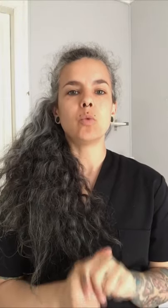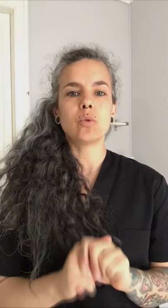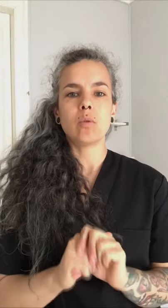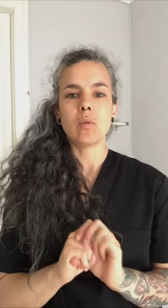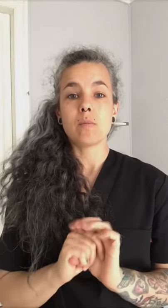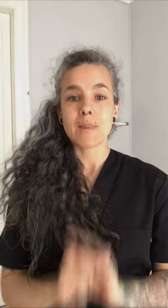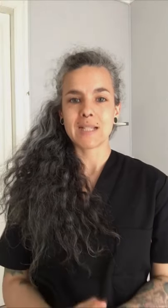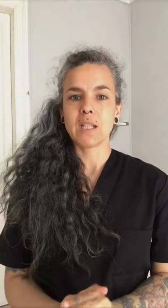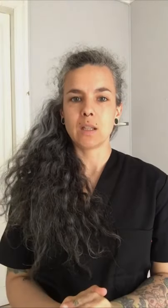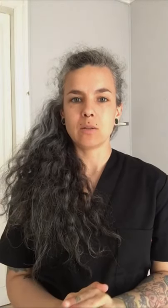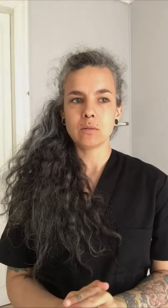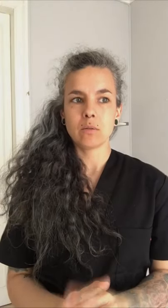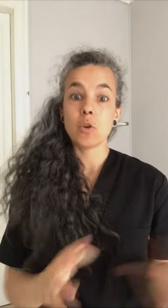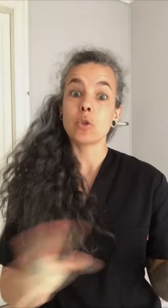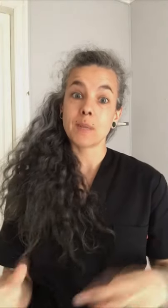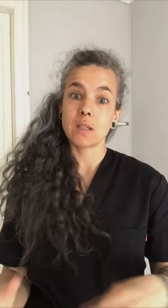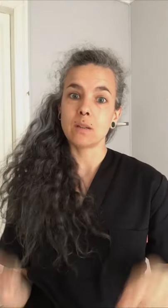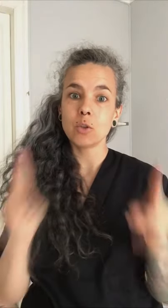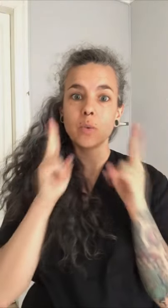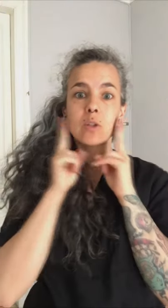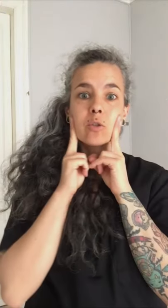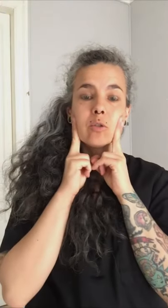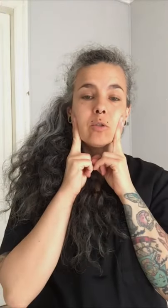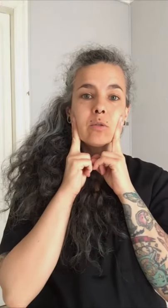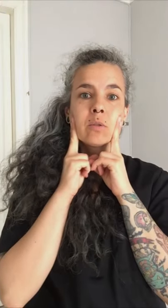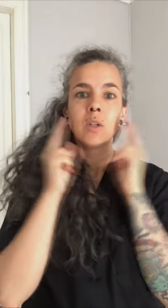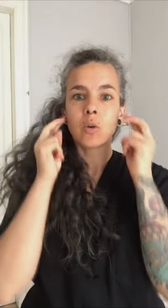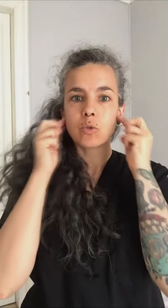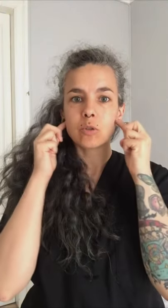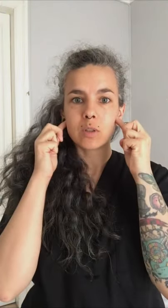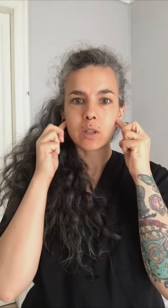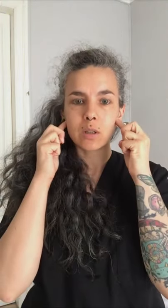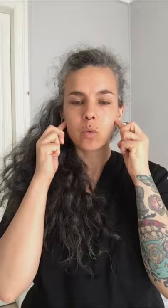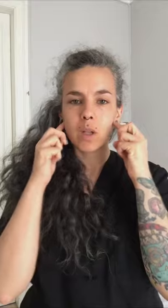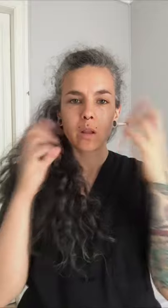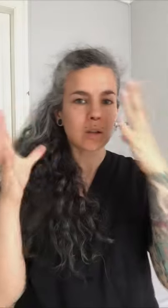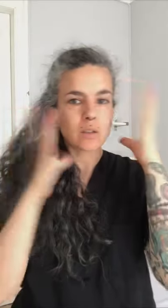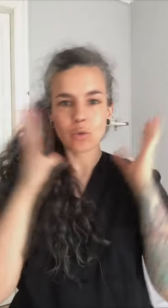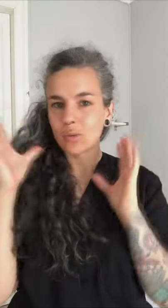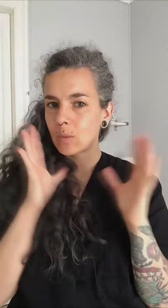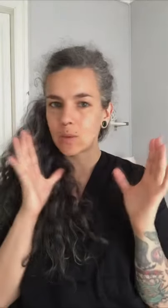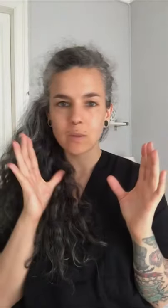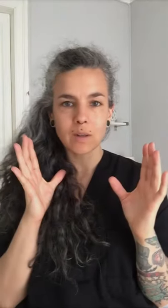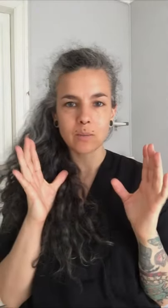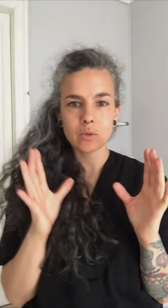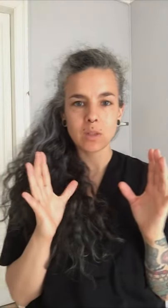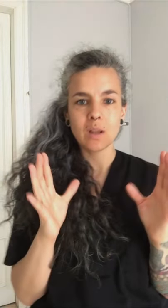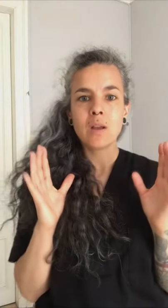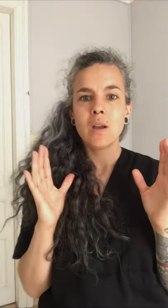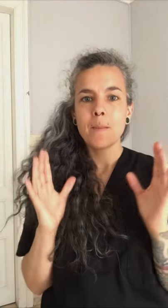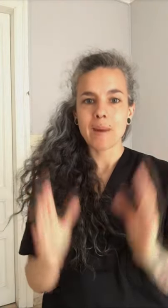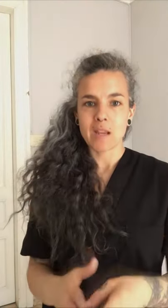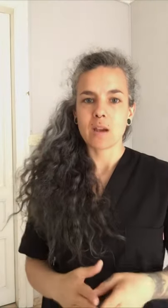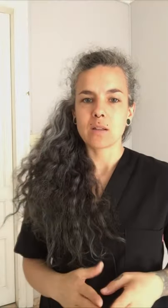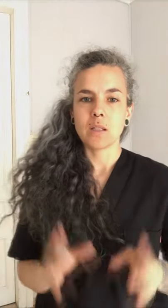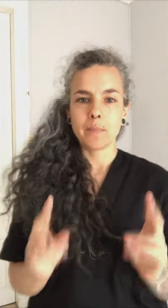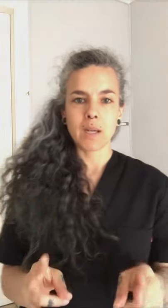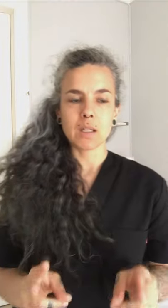músculo masetero. Los maseteros, porque son dos, como son dos articulaciones, en todo momento lo haremos de parejas, de pares.